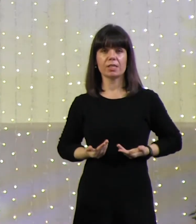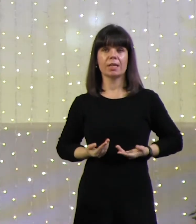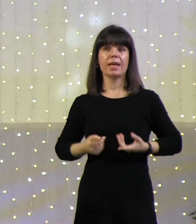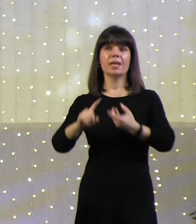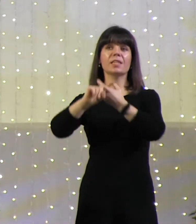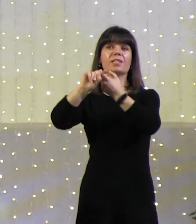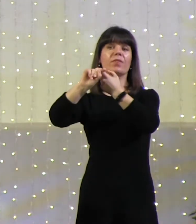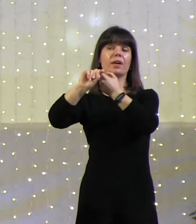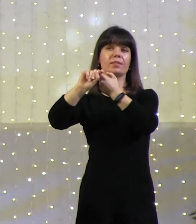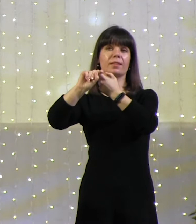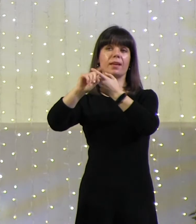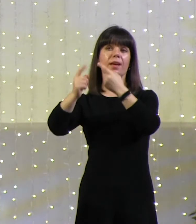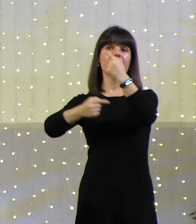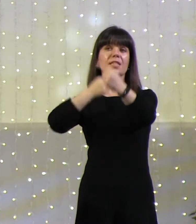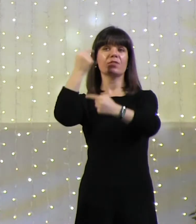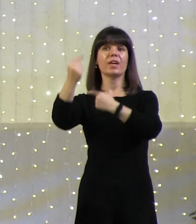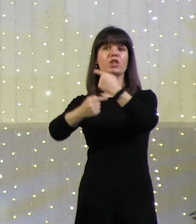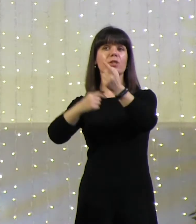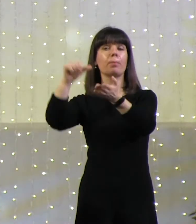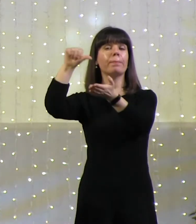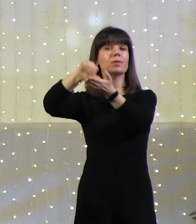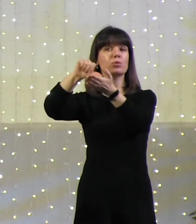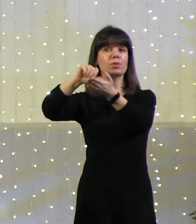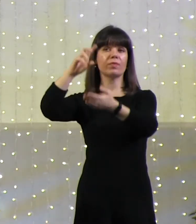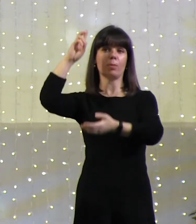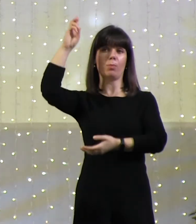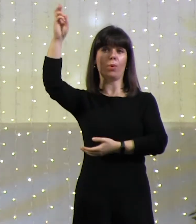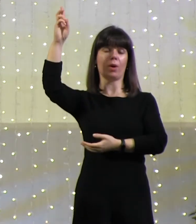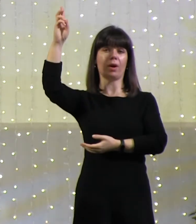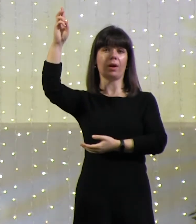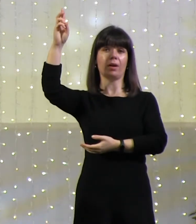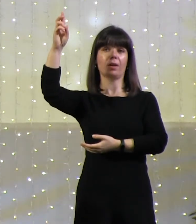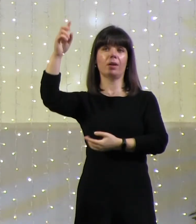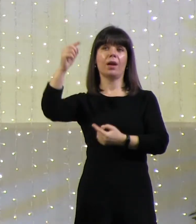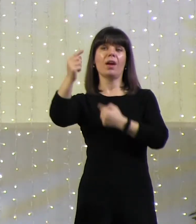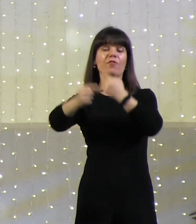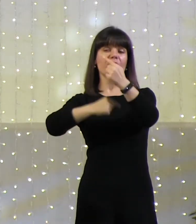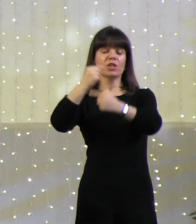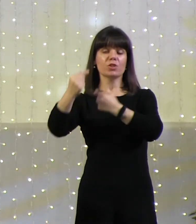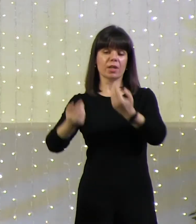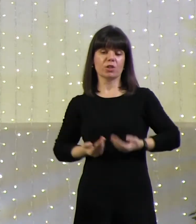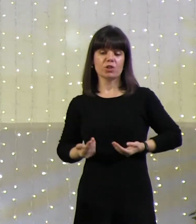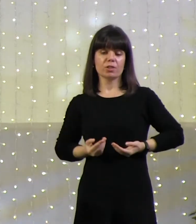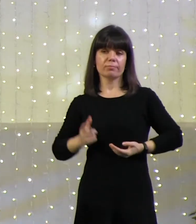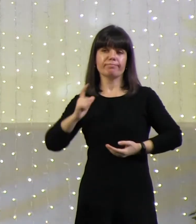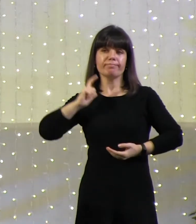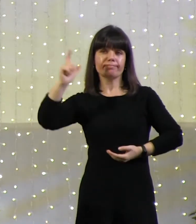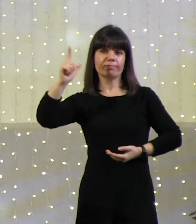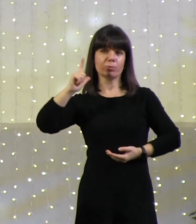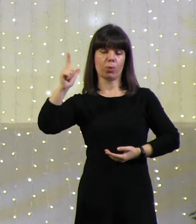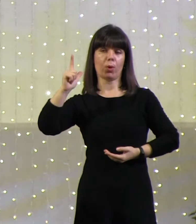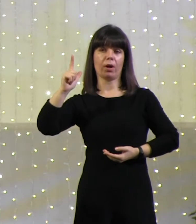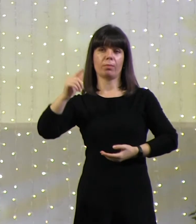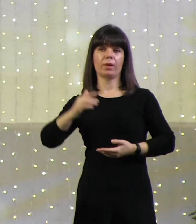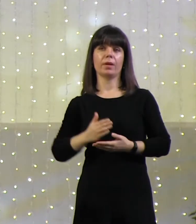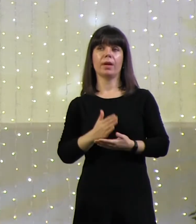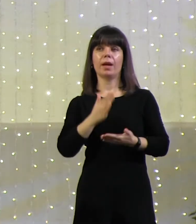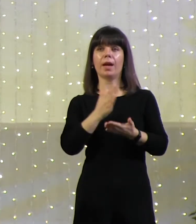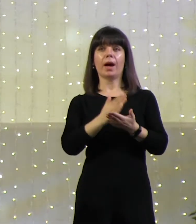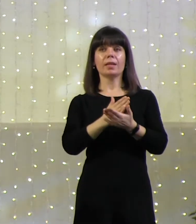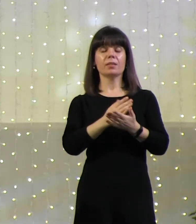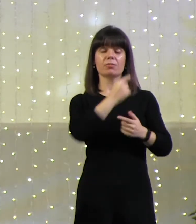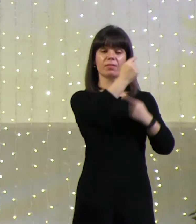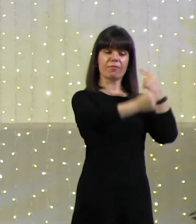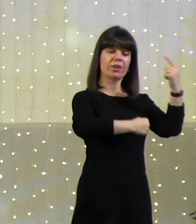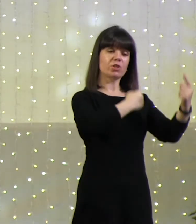вечным присутствием с Богом, вечная жизнь с Богом. А есть вечная